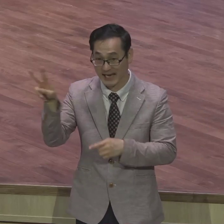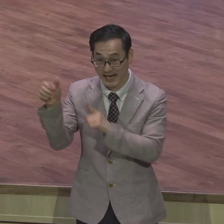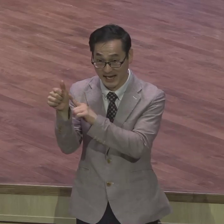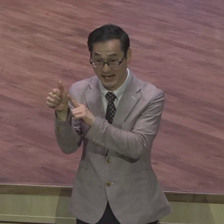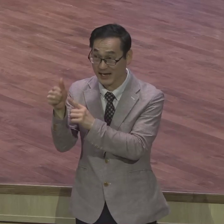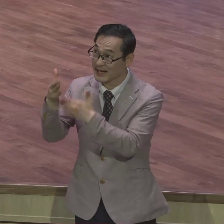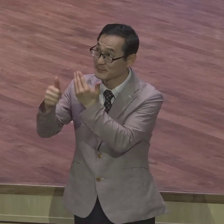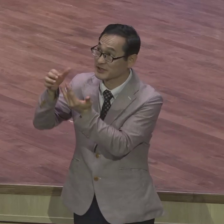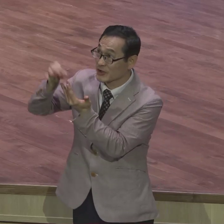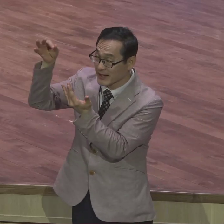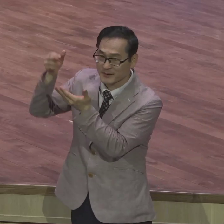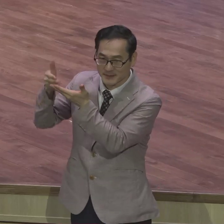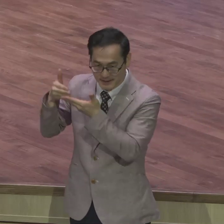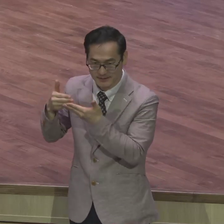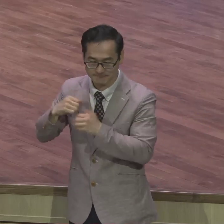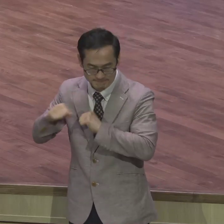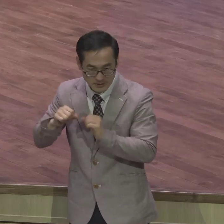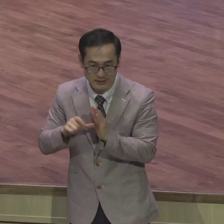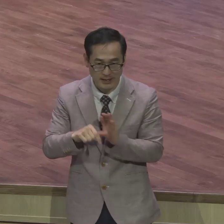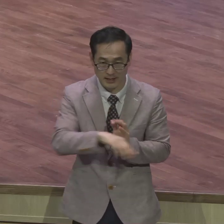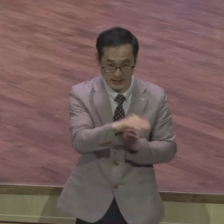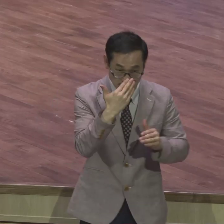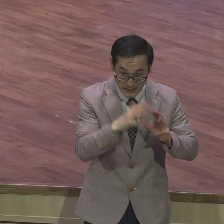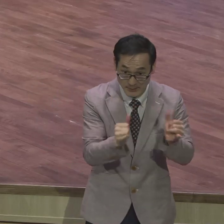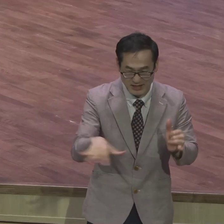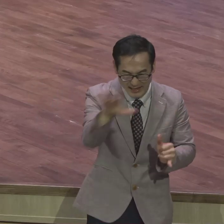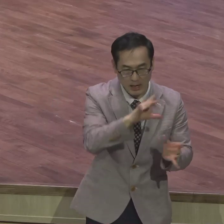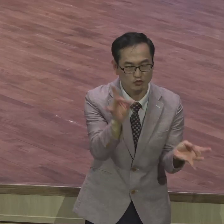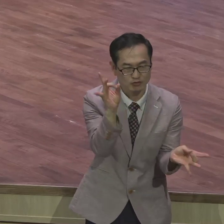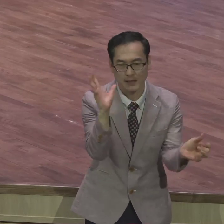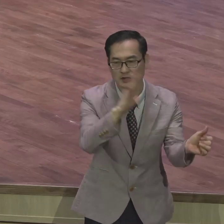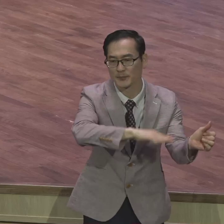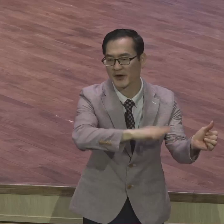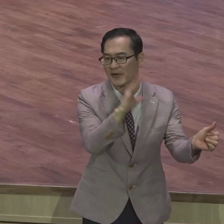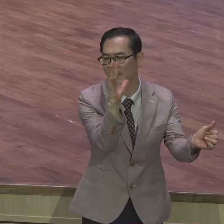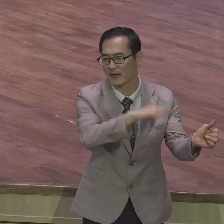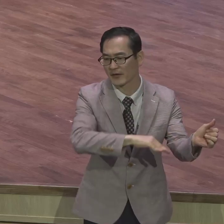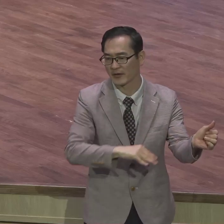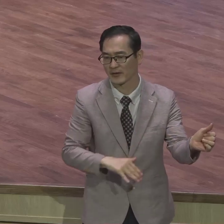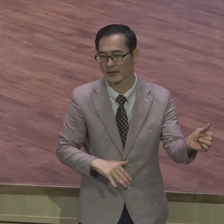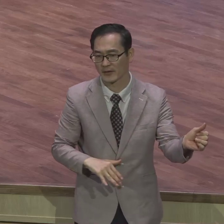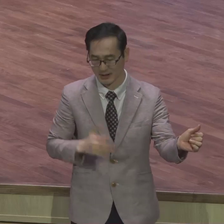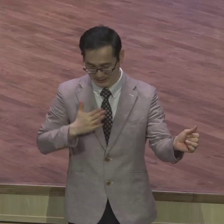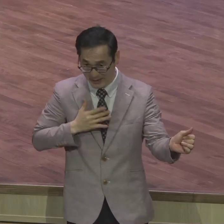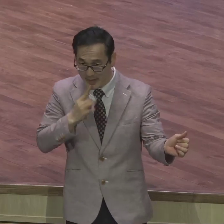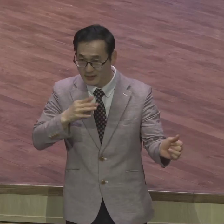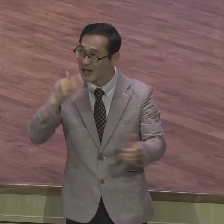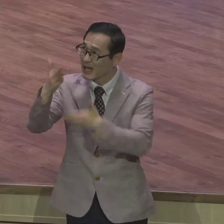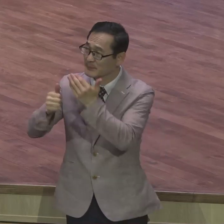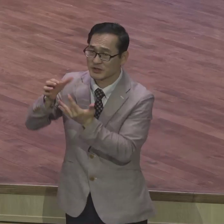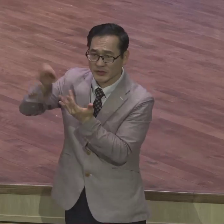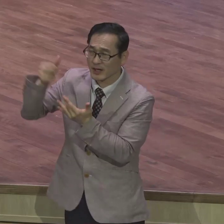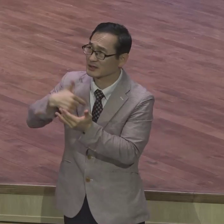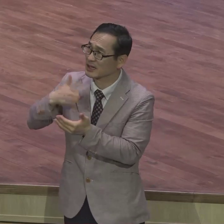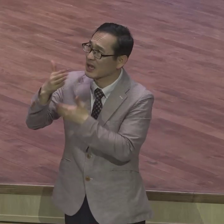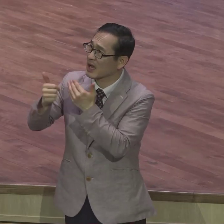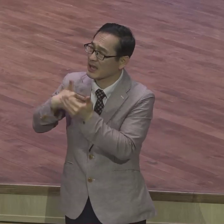우상성비에 다 빠져있었어요 이런 시대에 자기 혼자만 남은 것처럼 자기 혼자 남은 것처럼